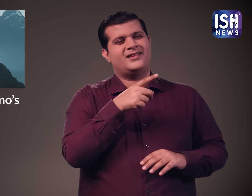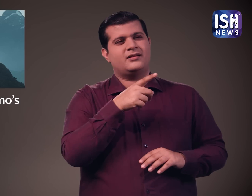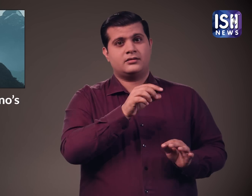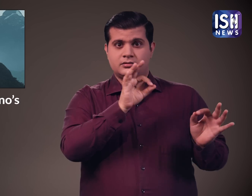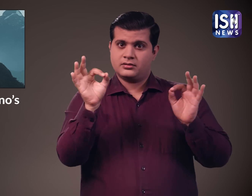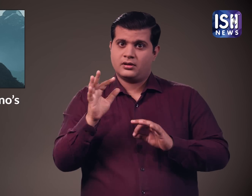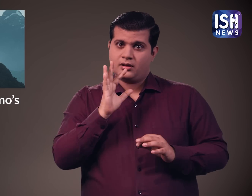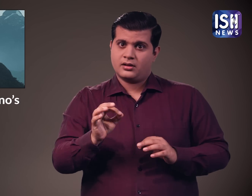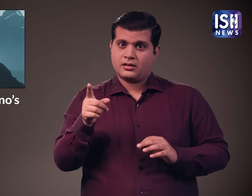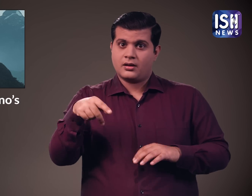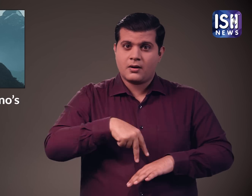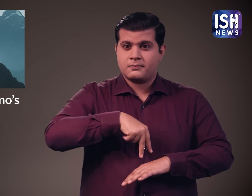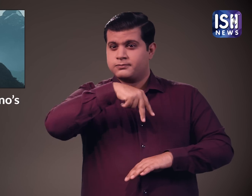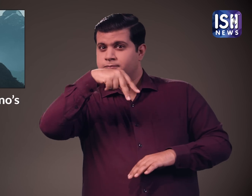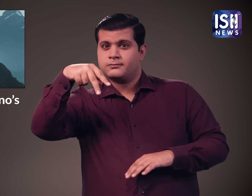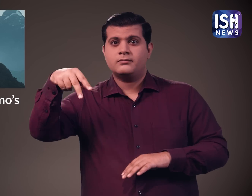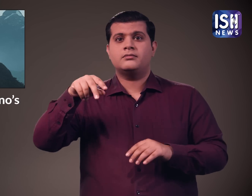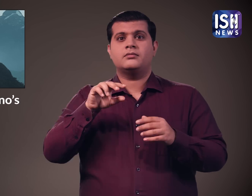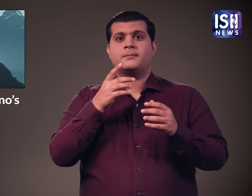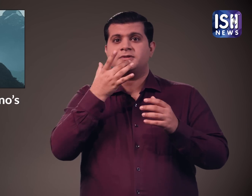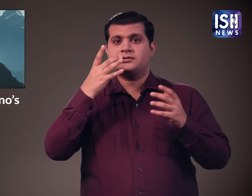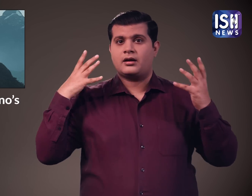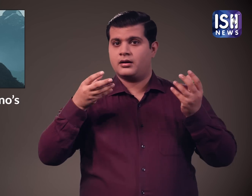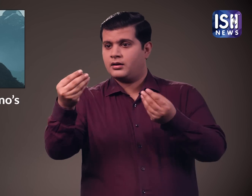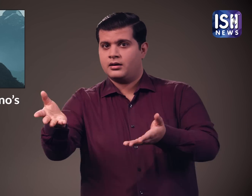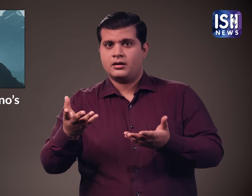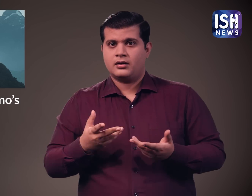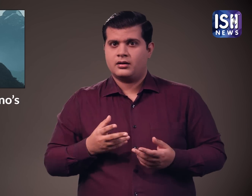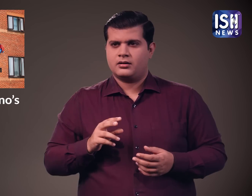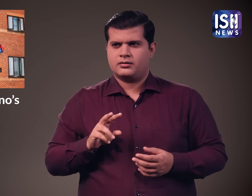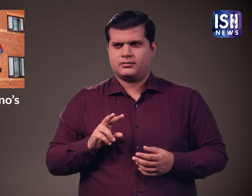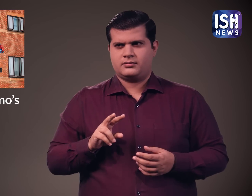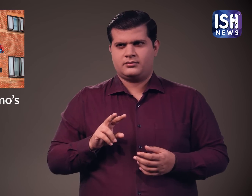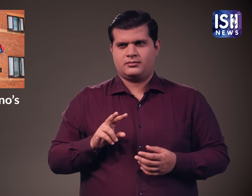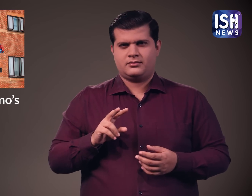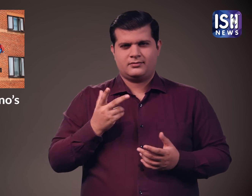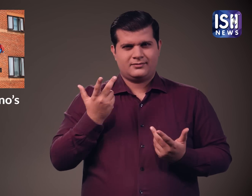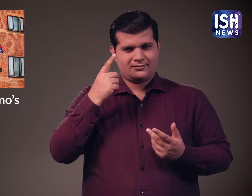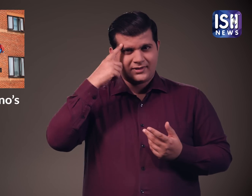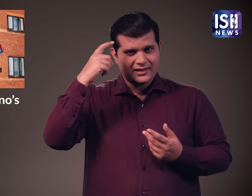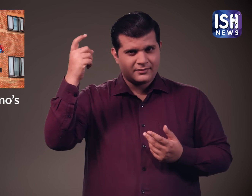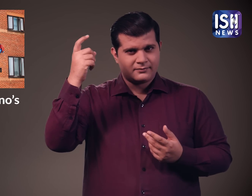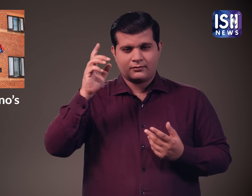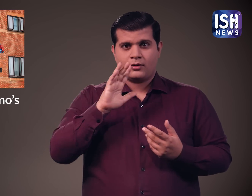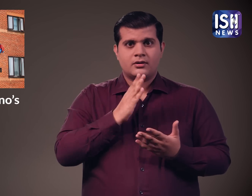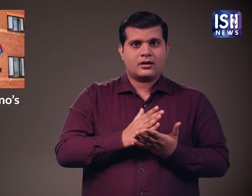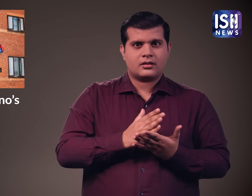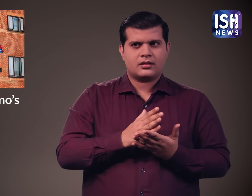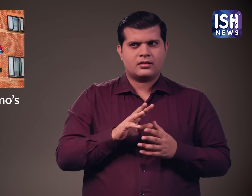क्या आप कल्पना कर सकते हैं कि जेट पैक पहने हुए फ्लाइंग डिलिवरी एजेंट वरा पीजा डिलेवर किया जा रहा हो क्या एक सपना है या हकीकत है